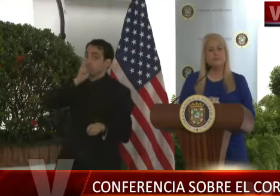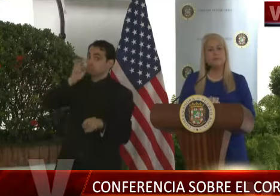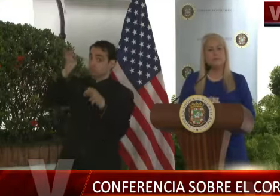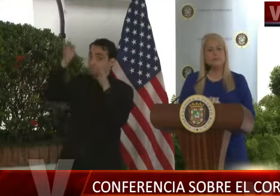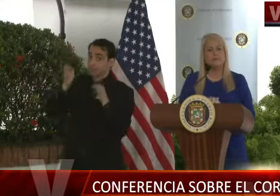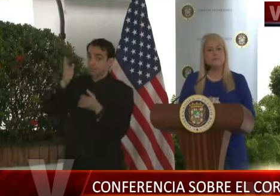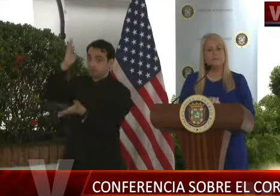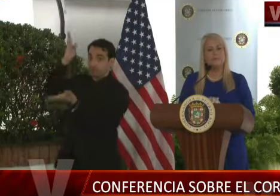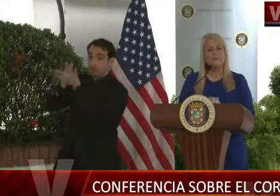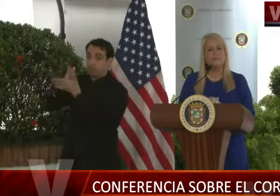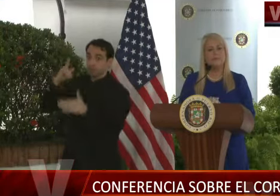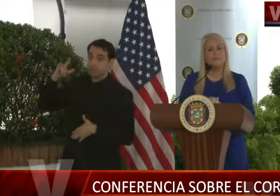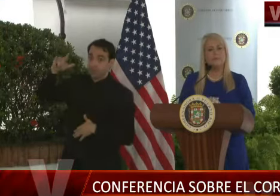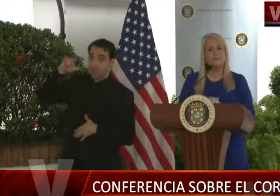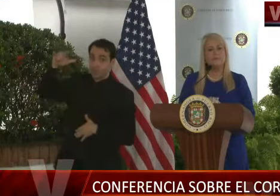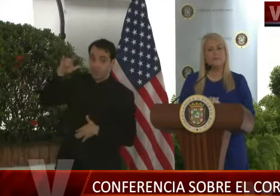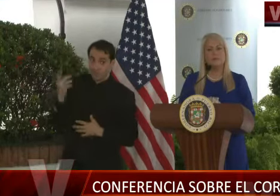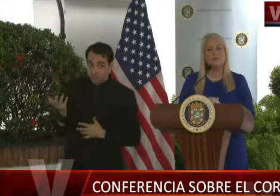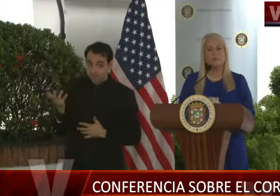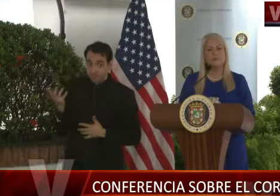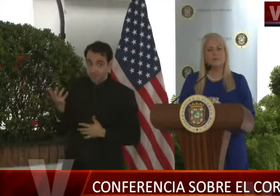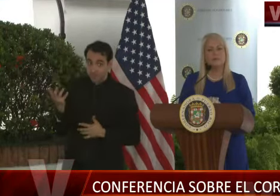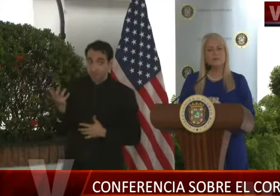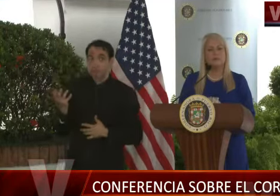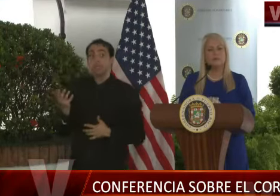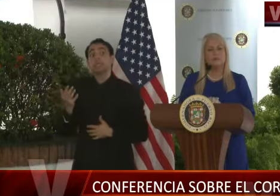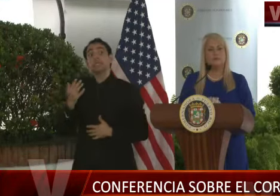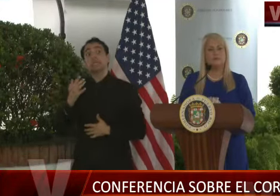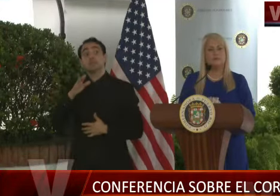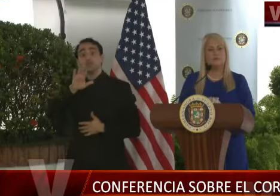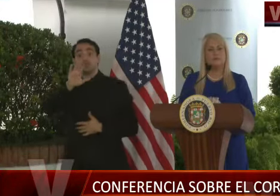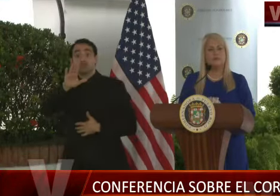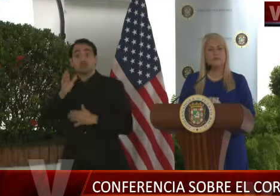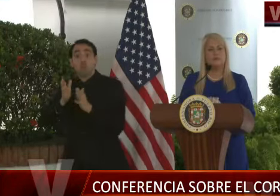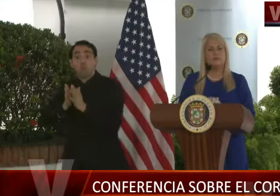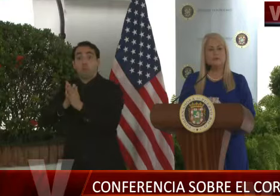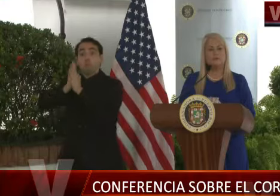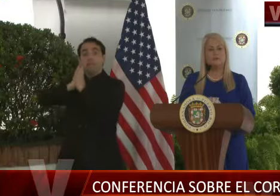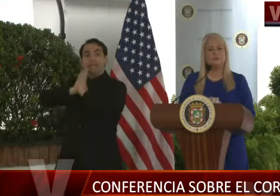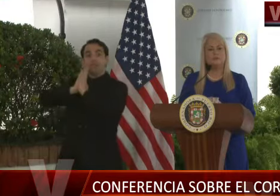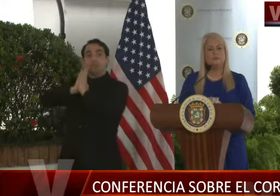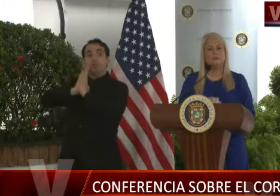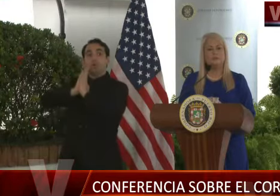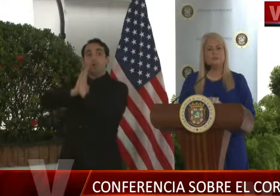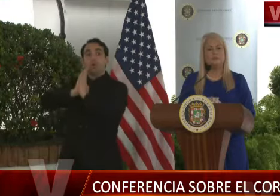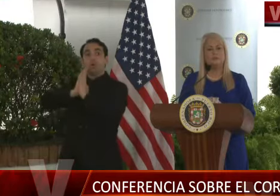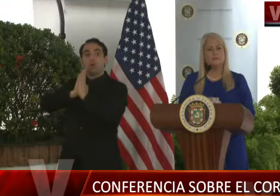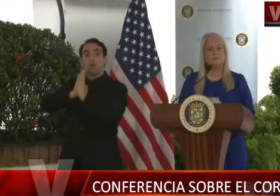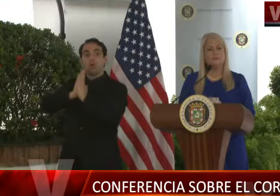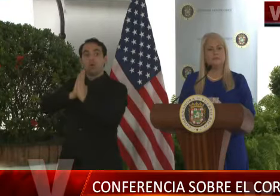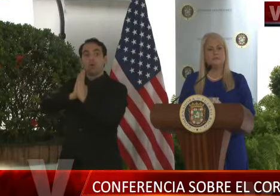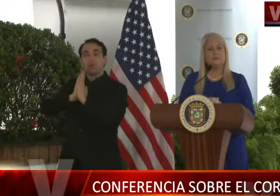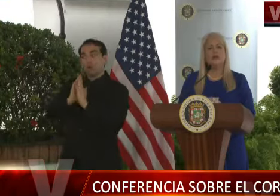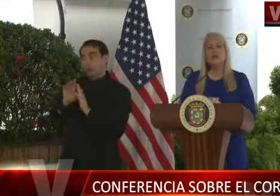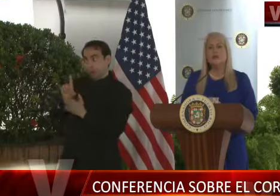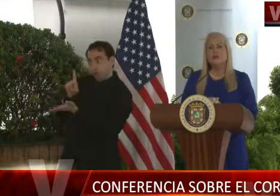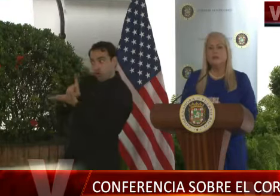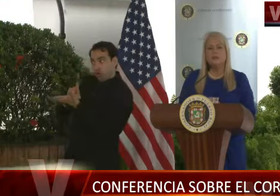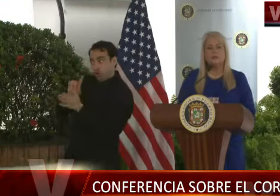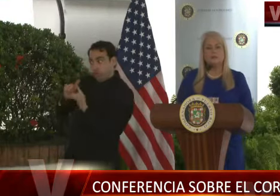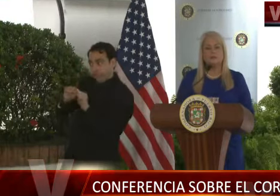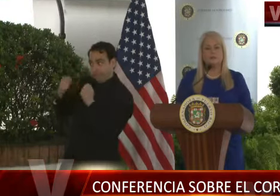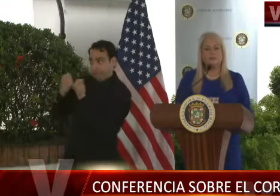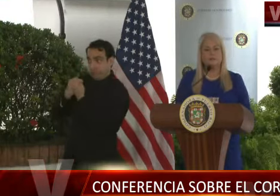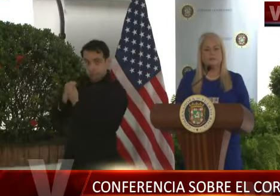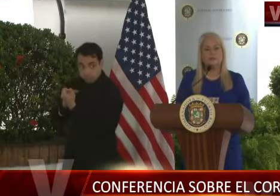Y eso está respaldado, esa petición de ustedes está respaldada por su equipo médico. O ¿su equipo